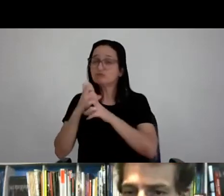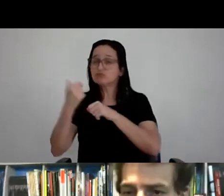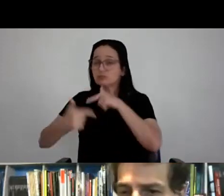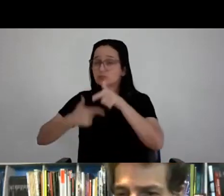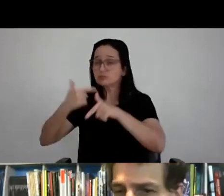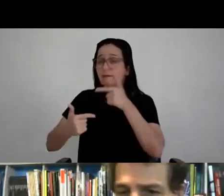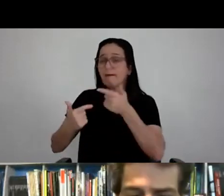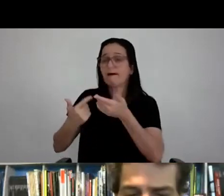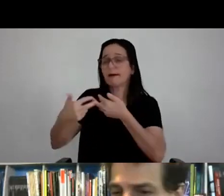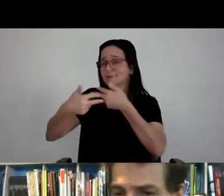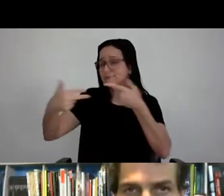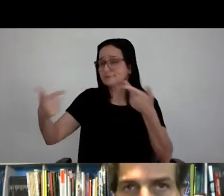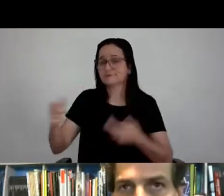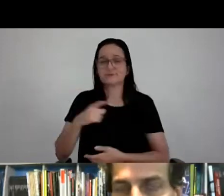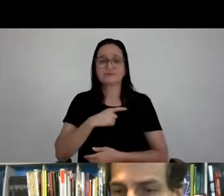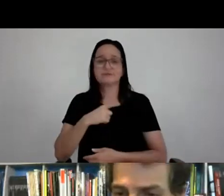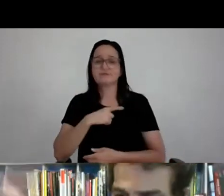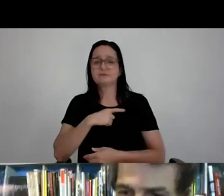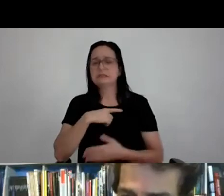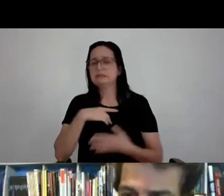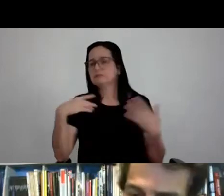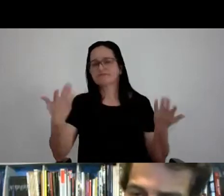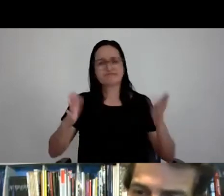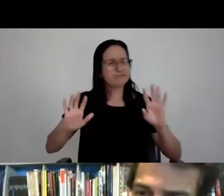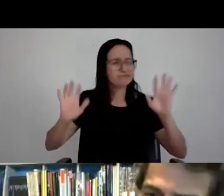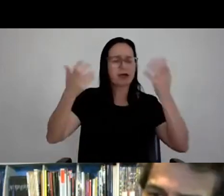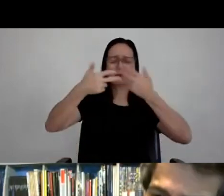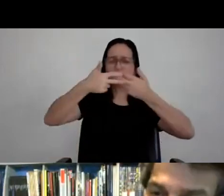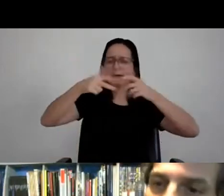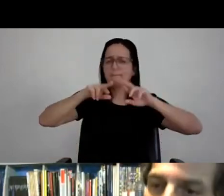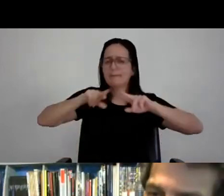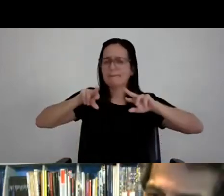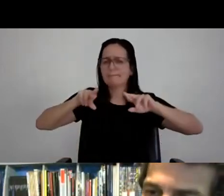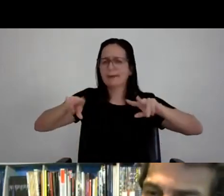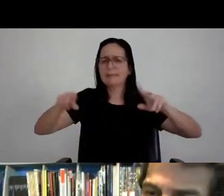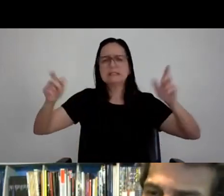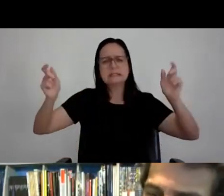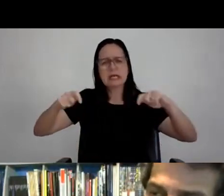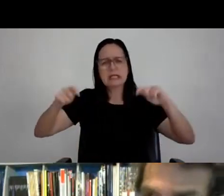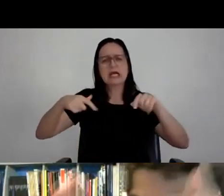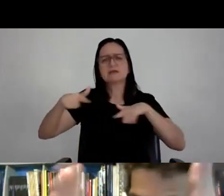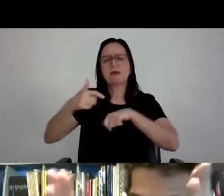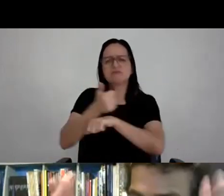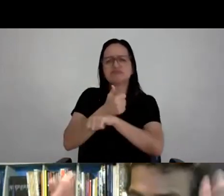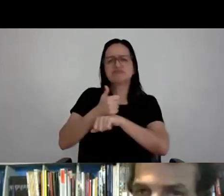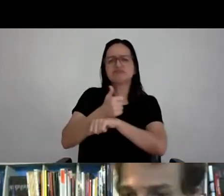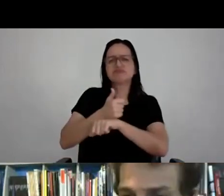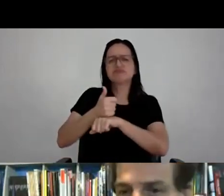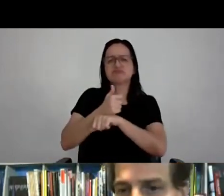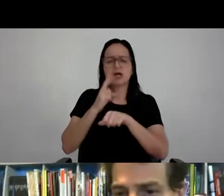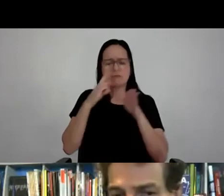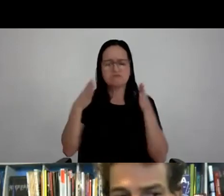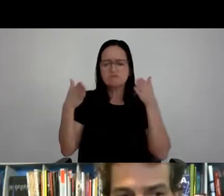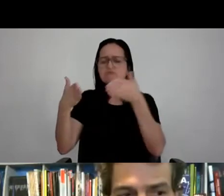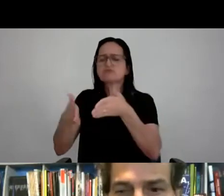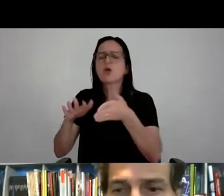evento, palco, show, festa, ou seja, existe um leque muito grande de atividades que o arquiteto pode se inserir, escolher o seu foco, o